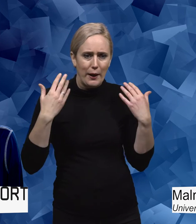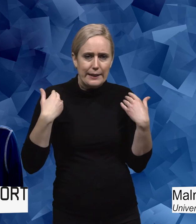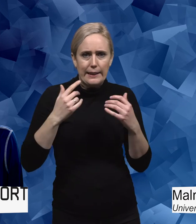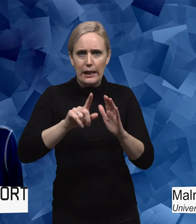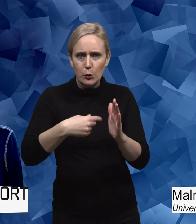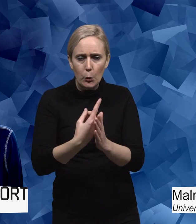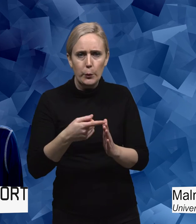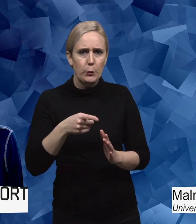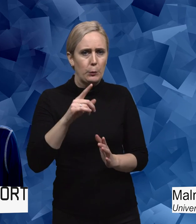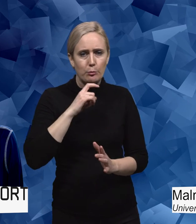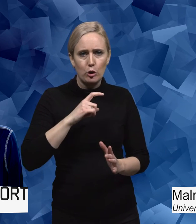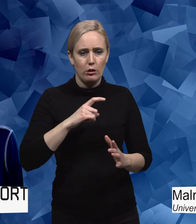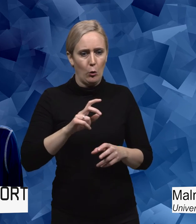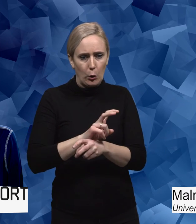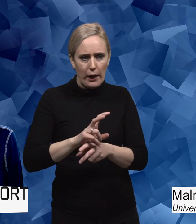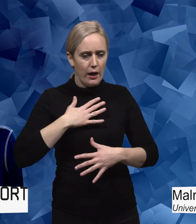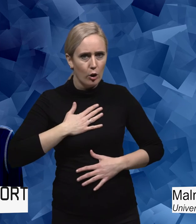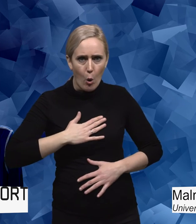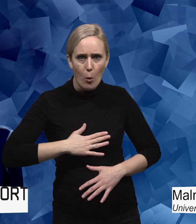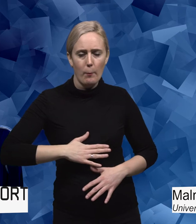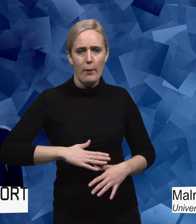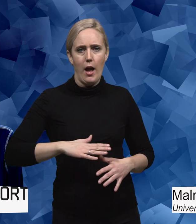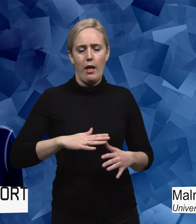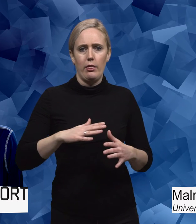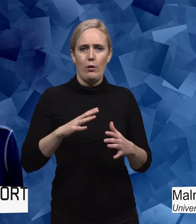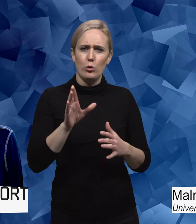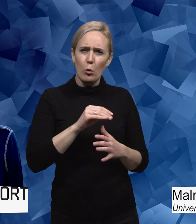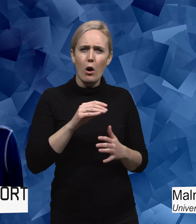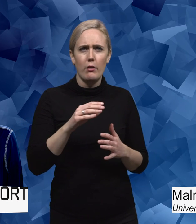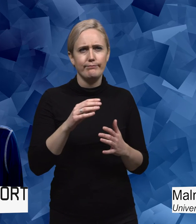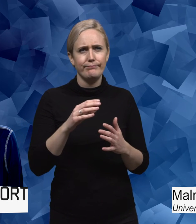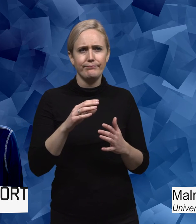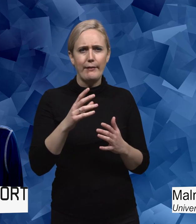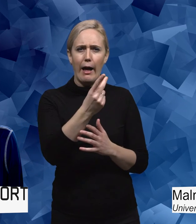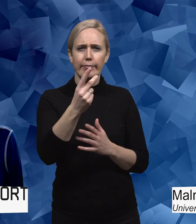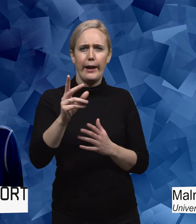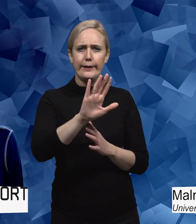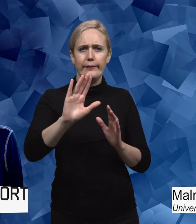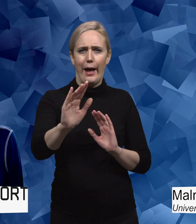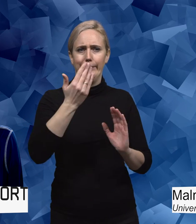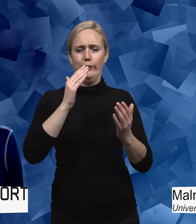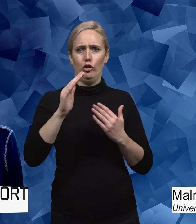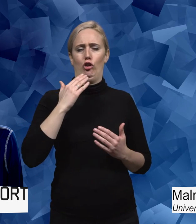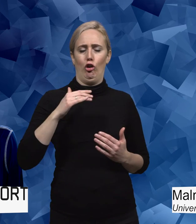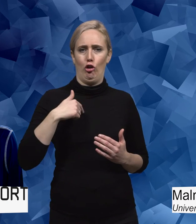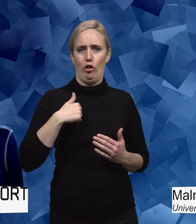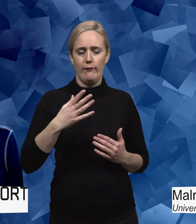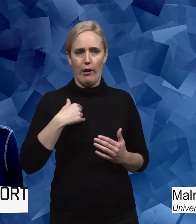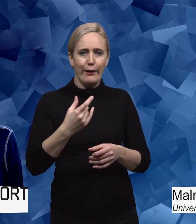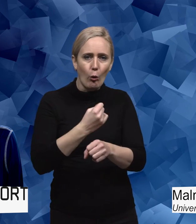att hon inte kunde kontrollera sin kropp och att hon bemöttes med väldigt obekväm attityd att hon var jobbig och besvärlig och inte alls fick någon hjälp.